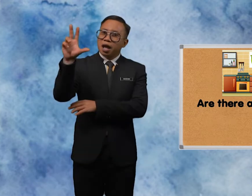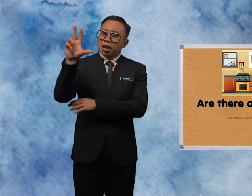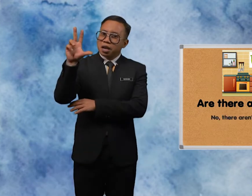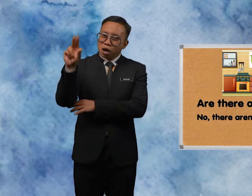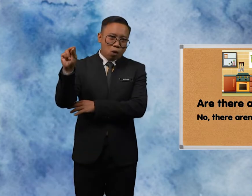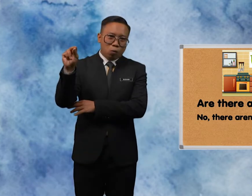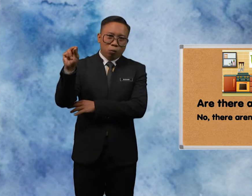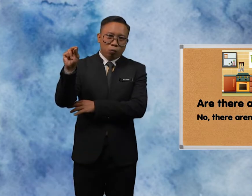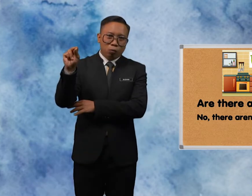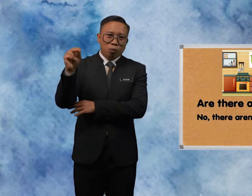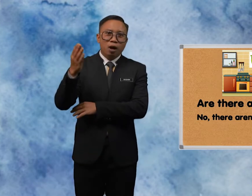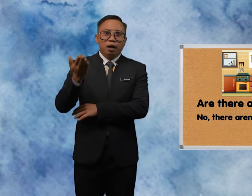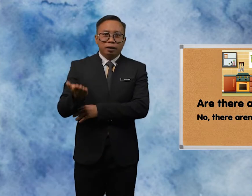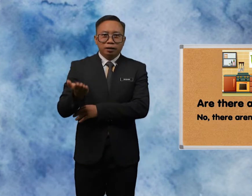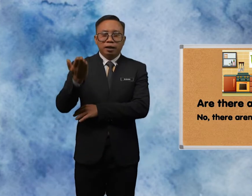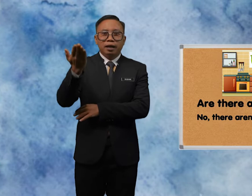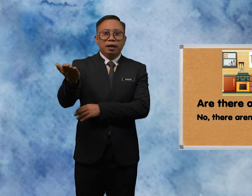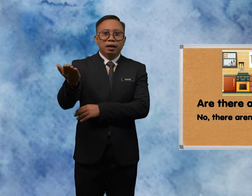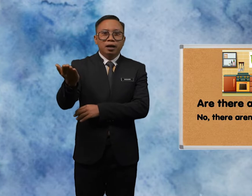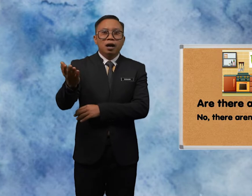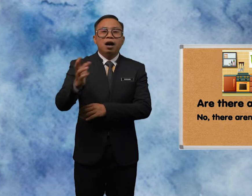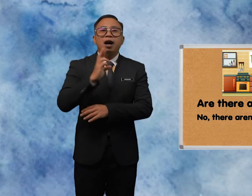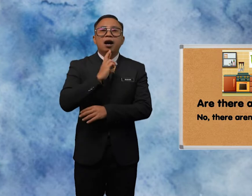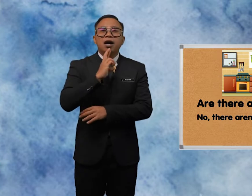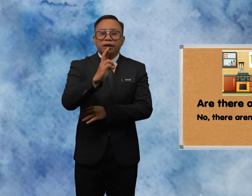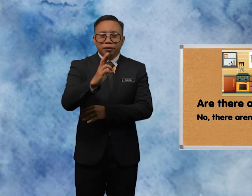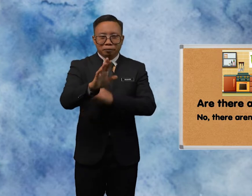No There Aren't